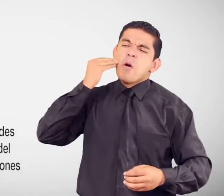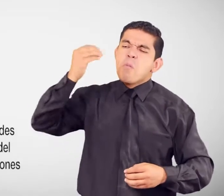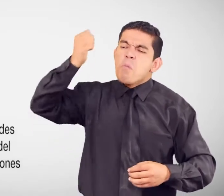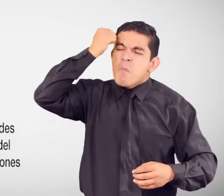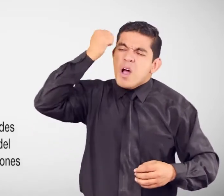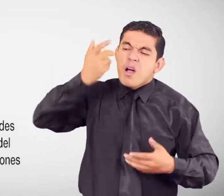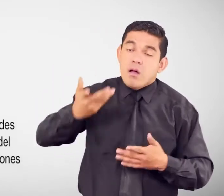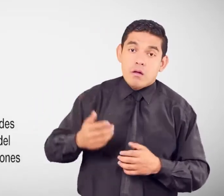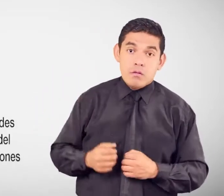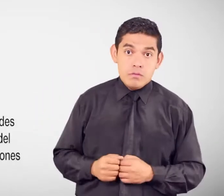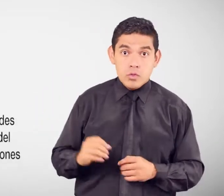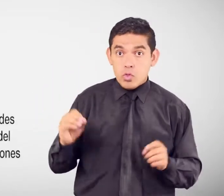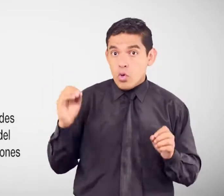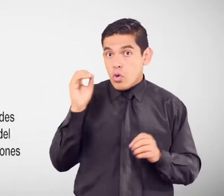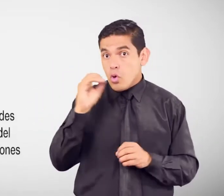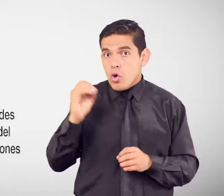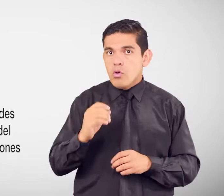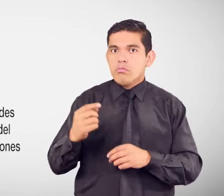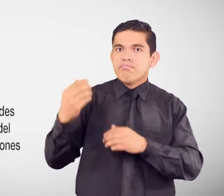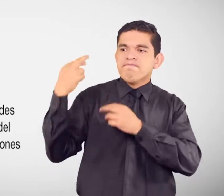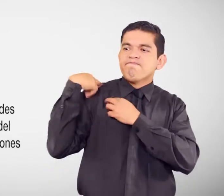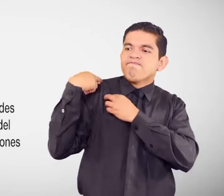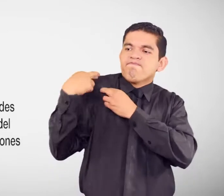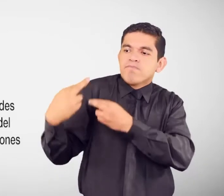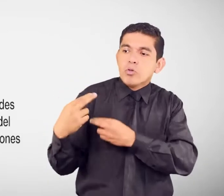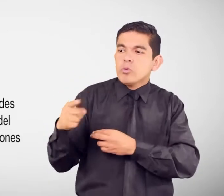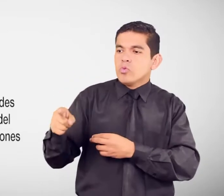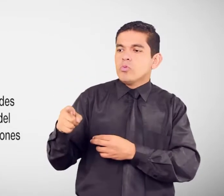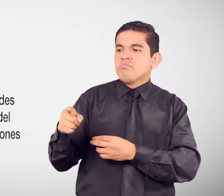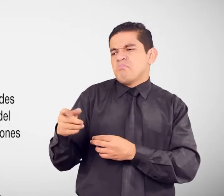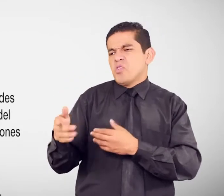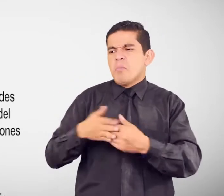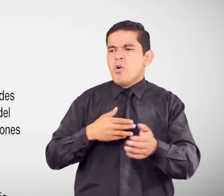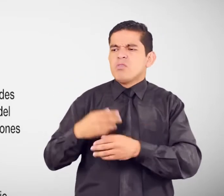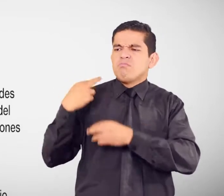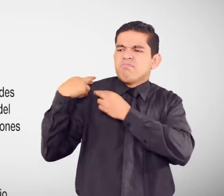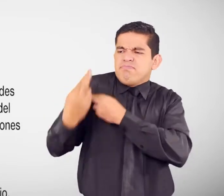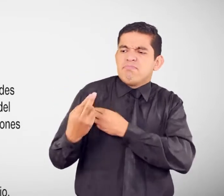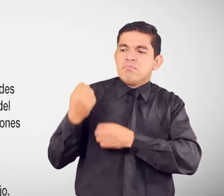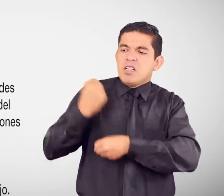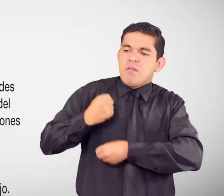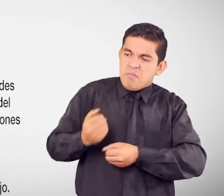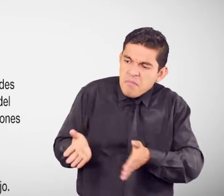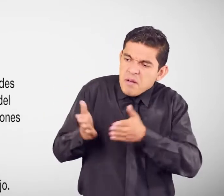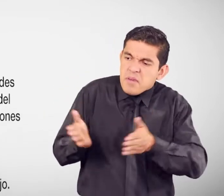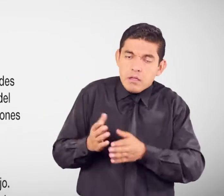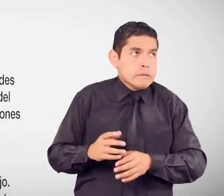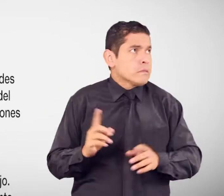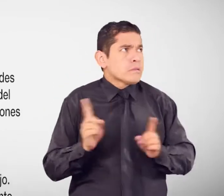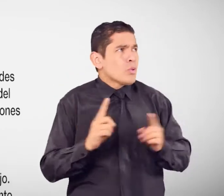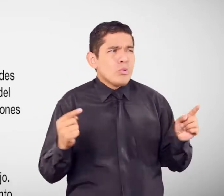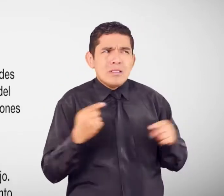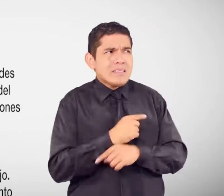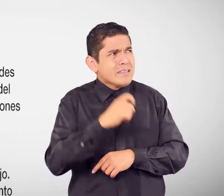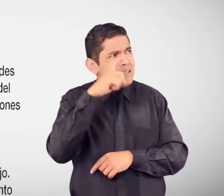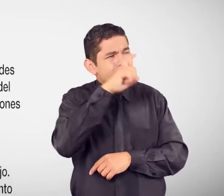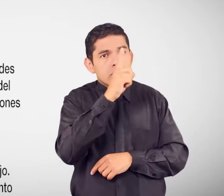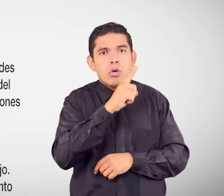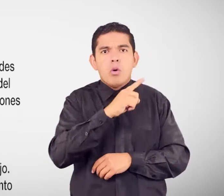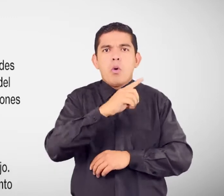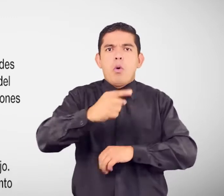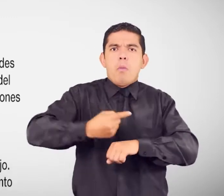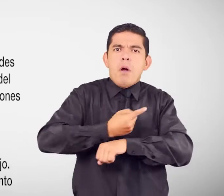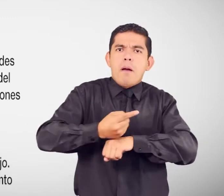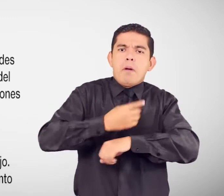designan Actividades laborales No adaptadas a la situación del trabajador Con discapacidad O extensiones de horarios Cuando